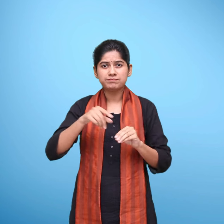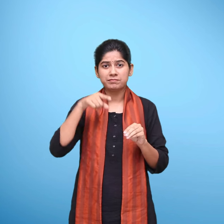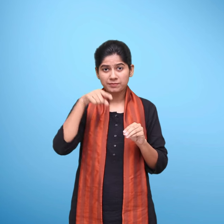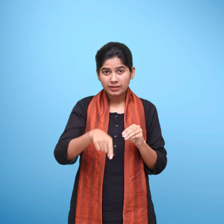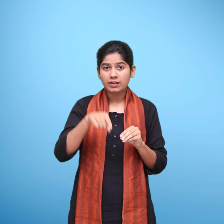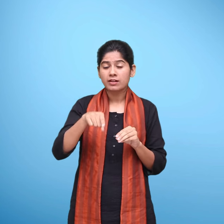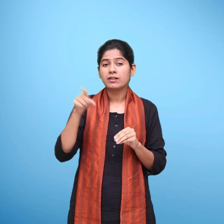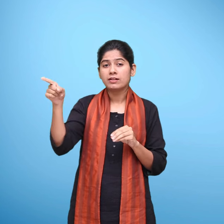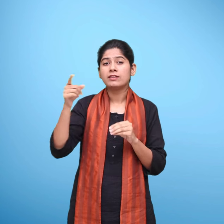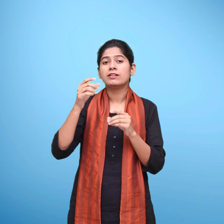प्रकाशन विभाग